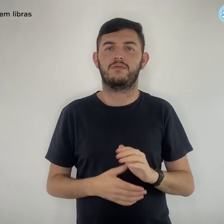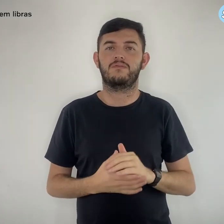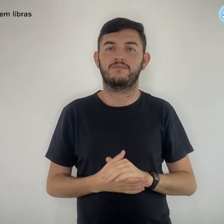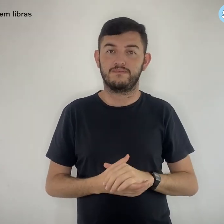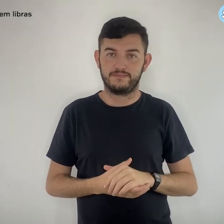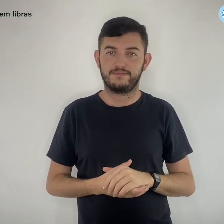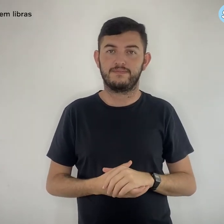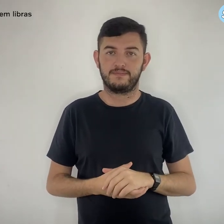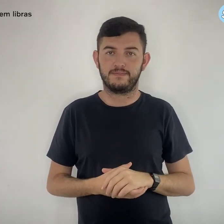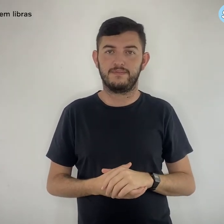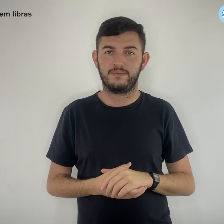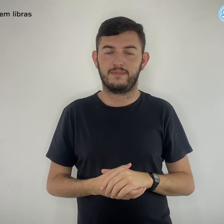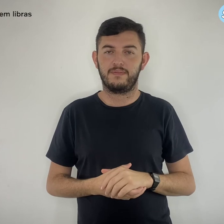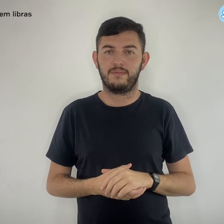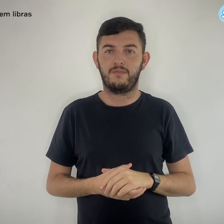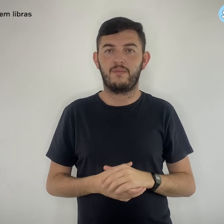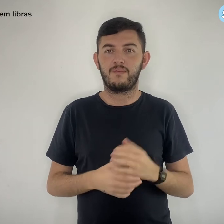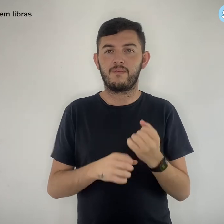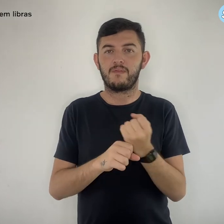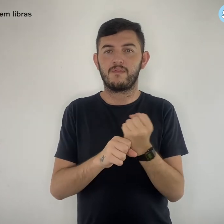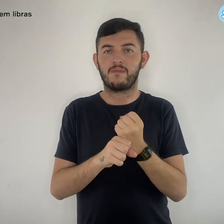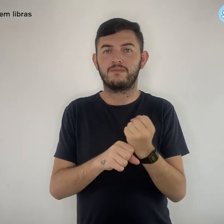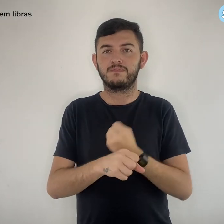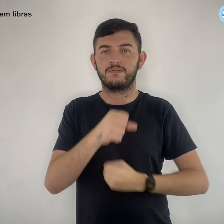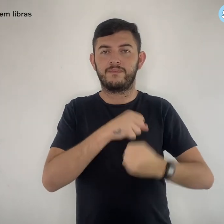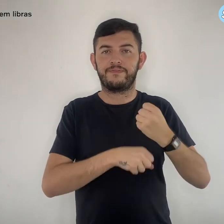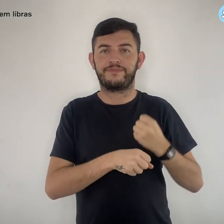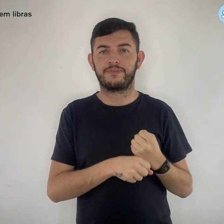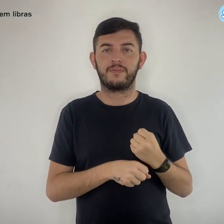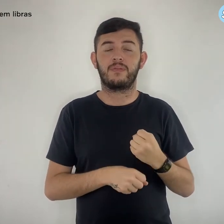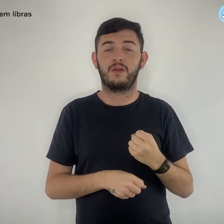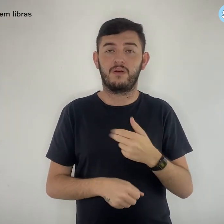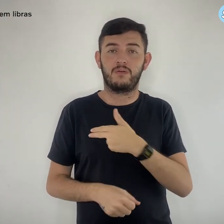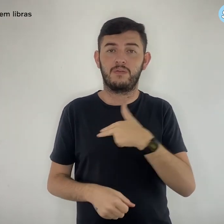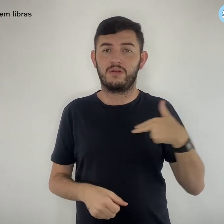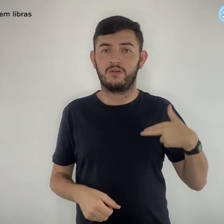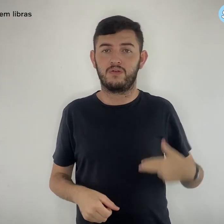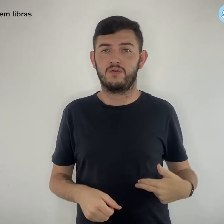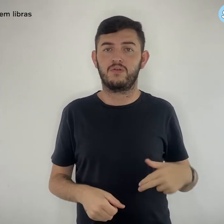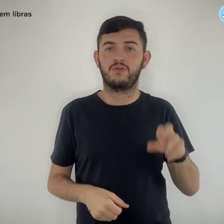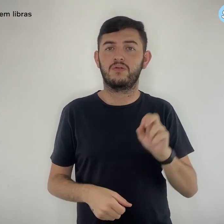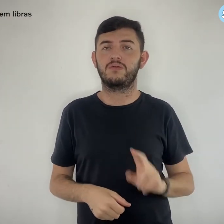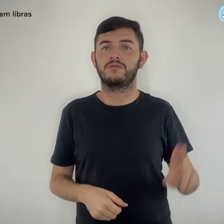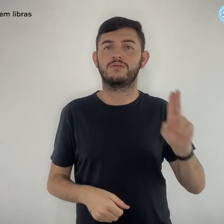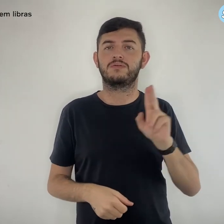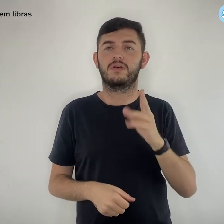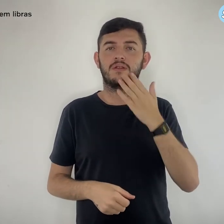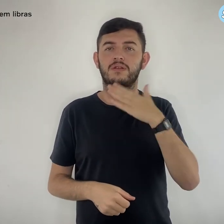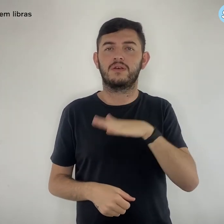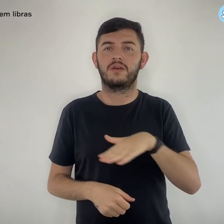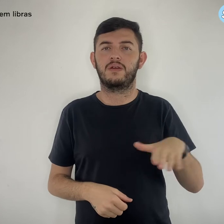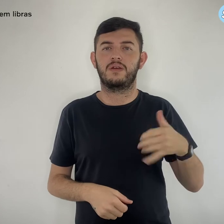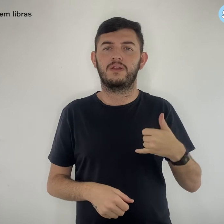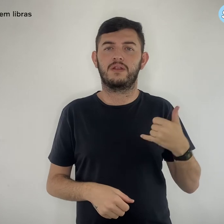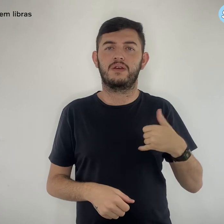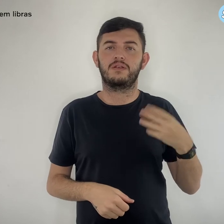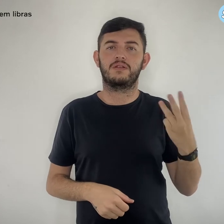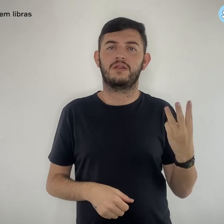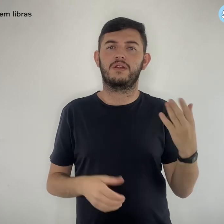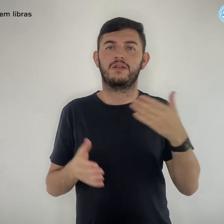em território brasileiro. Desde o ano passado, a Coronavac já é usada em crianças de